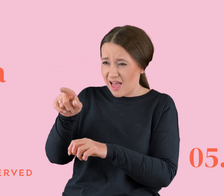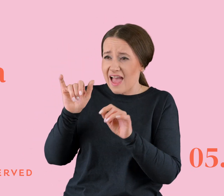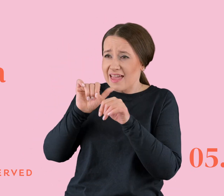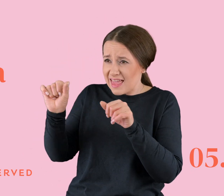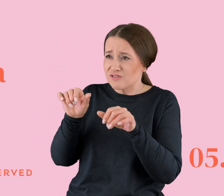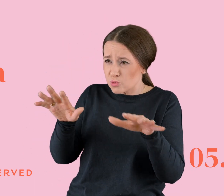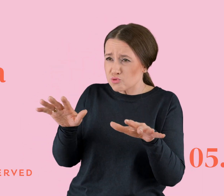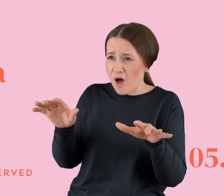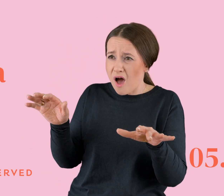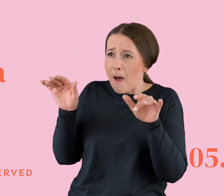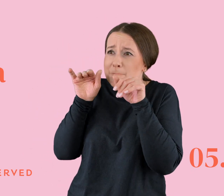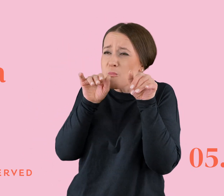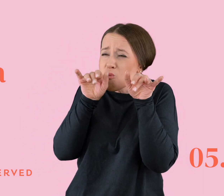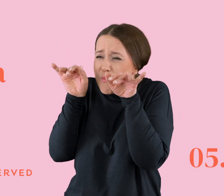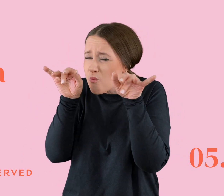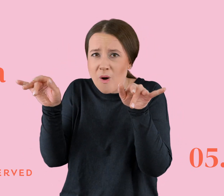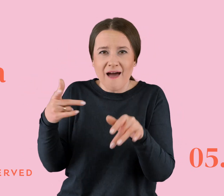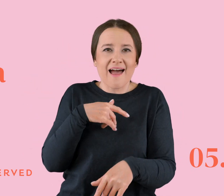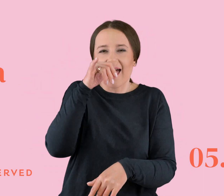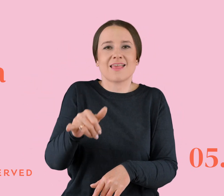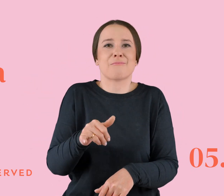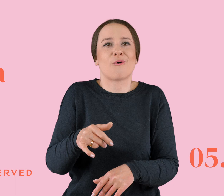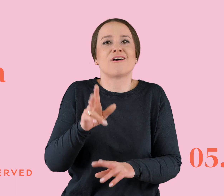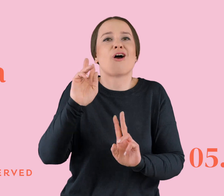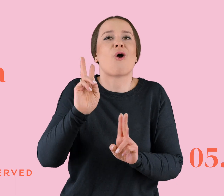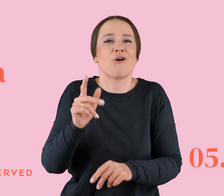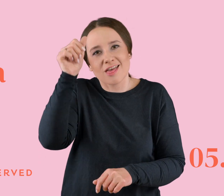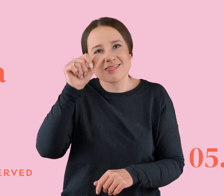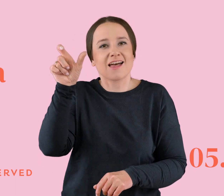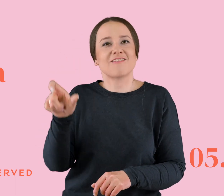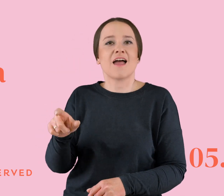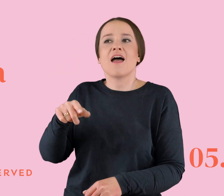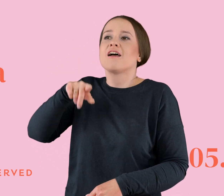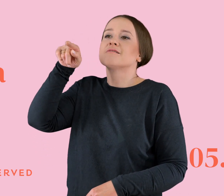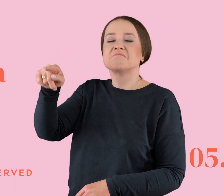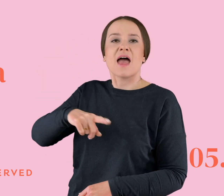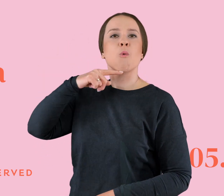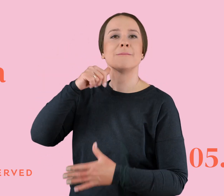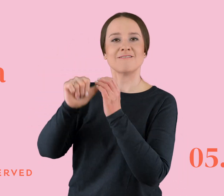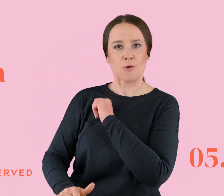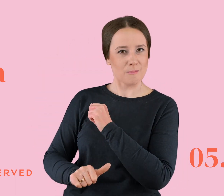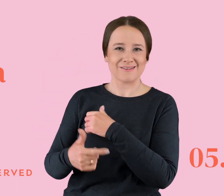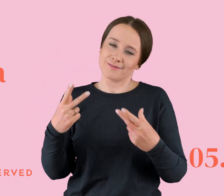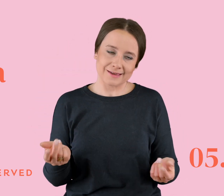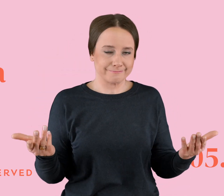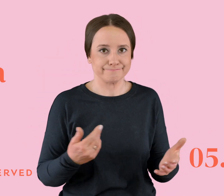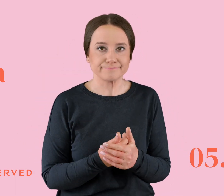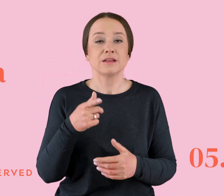sumie zgadzało. Ale nie można nikogo nazwać kłamliwą kupą, więc nie. Druga idiotka, przyjaciółka nasza, napisała.